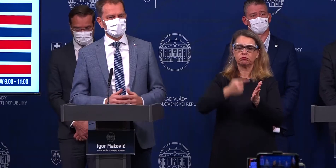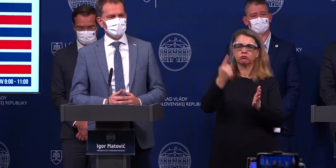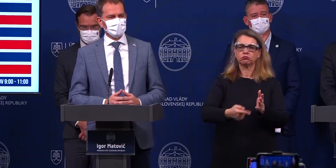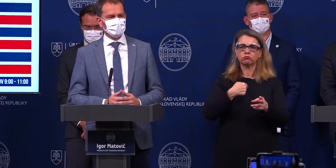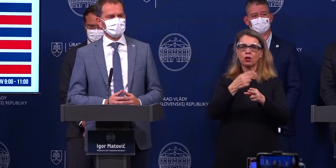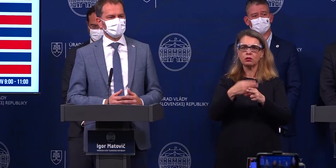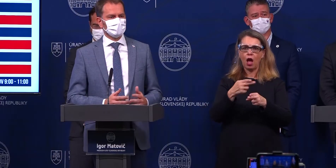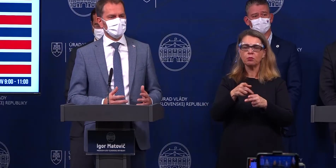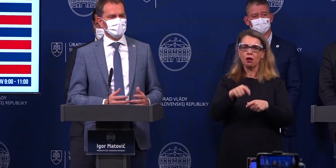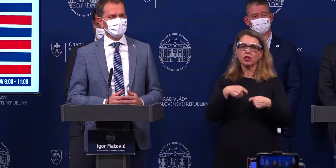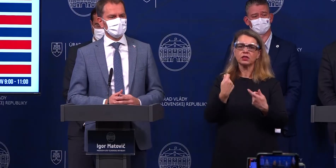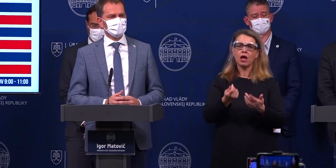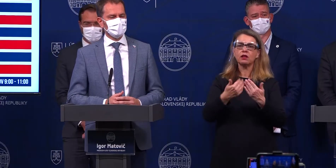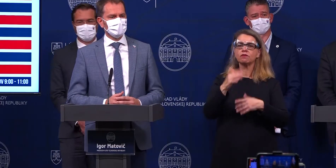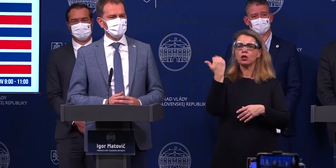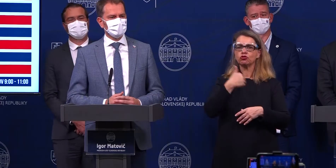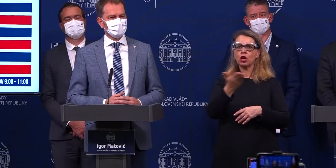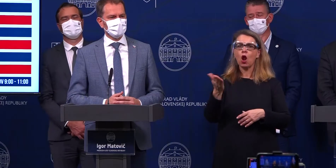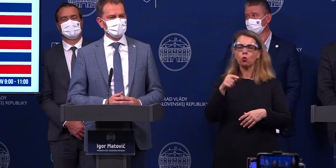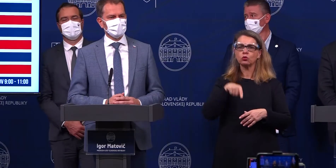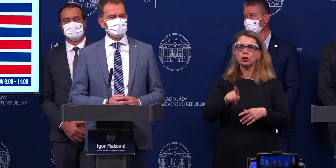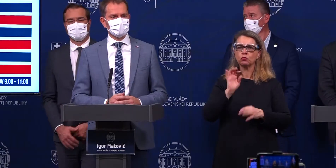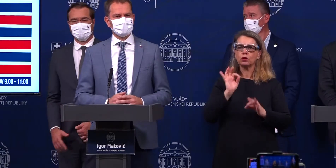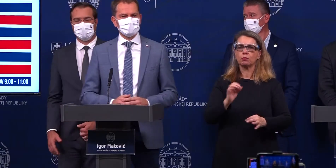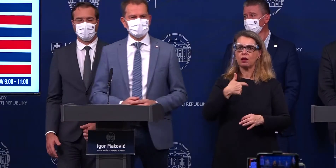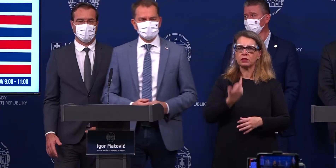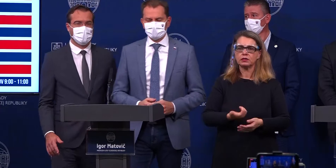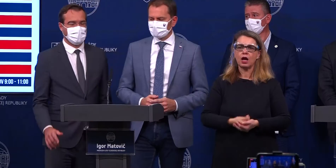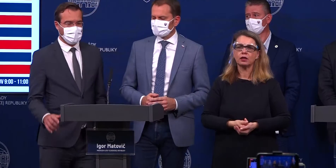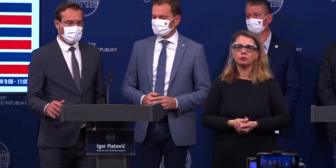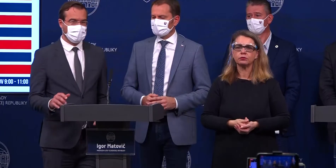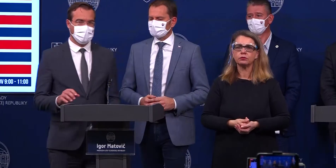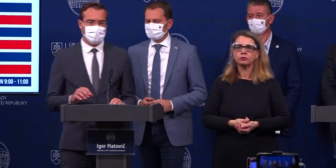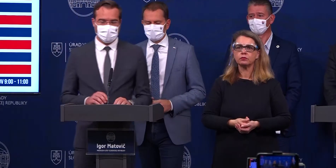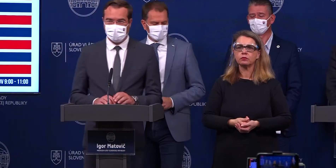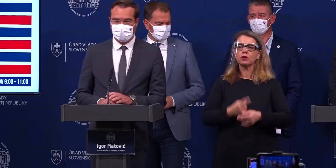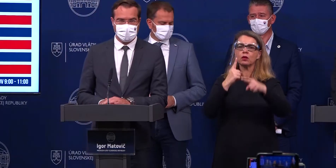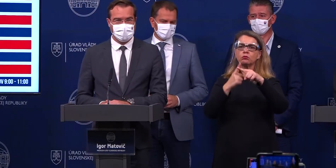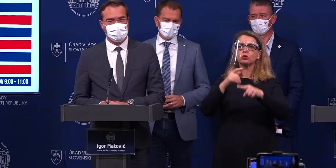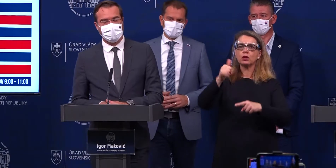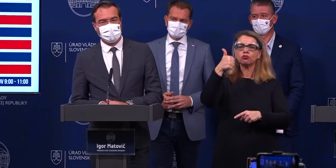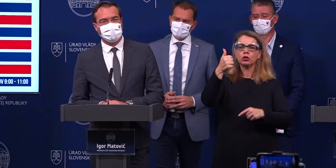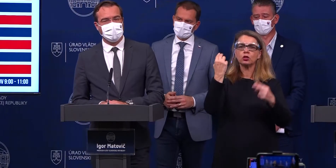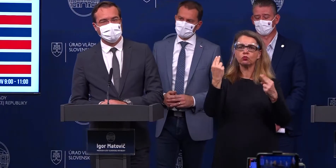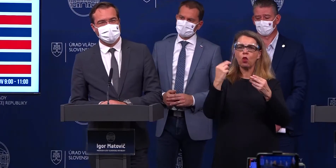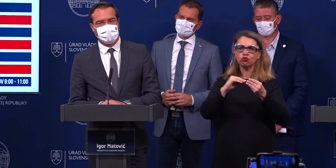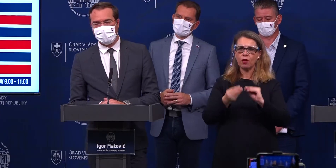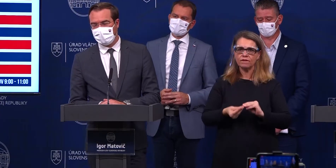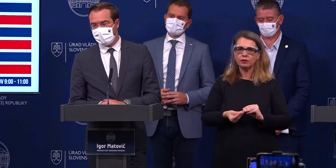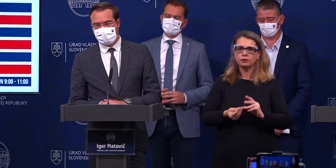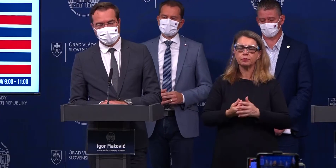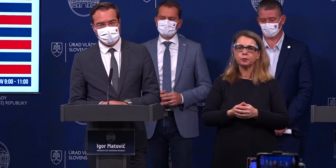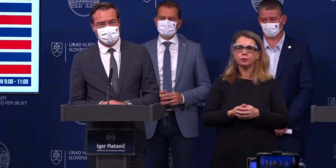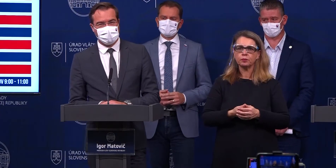tak zrejme väčšina tých ľudí v MHD vtedy budú dôchodcovi. Ešte jeden veľmi dôležitý regulačný faktor je to, že